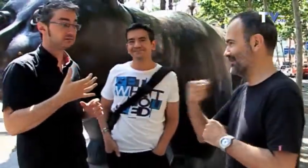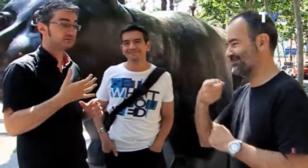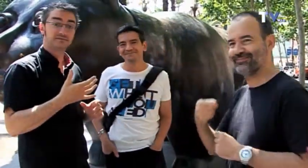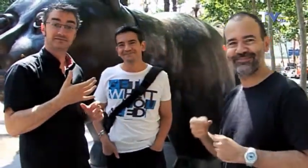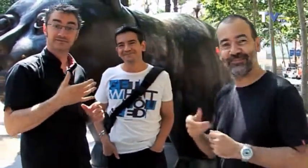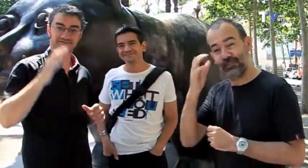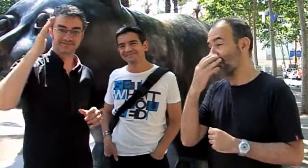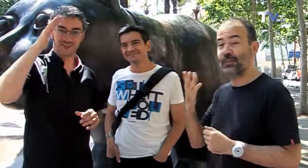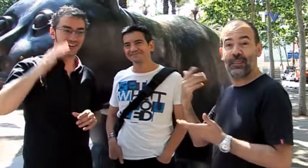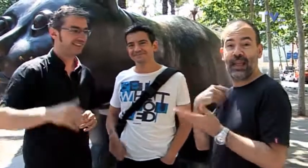Hola, mira,